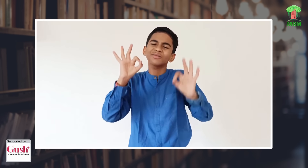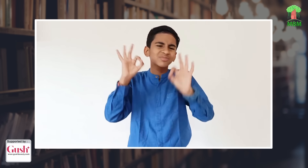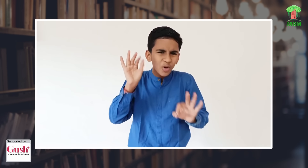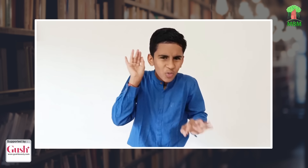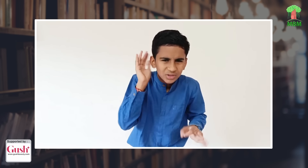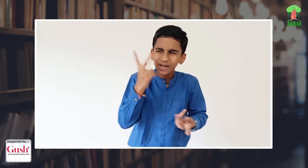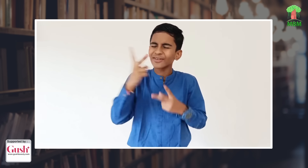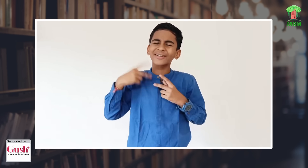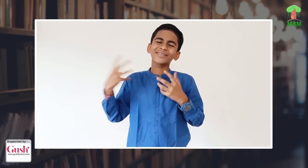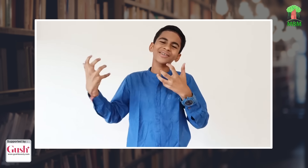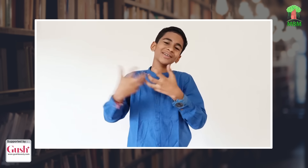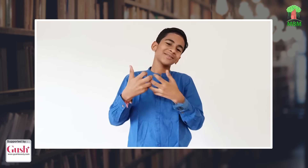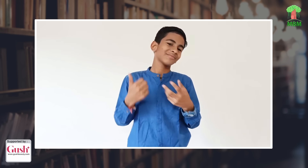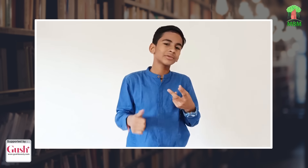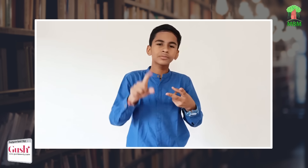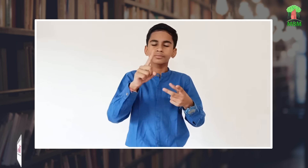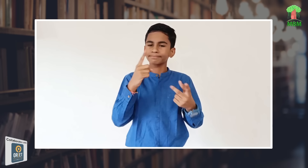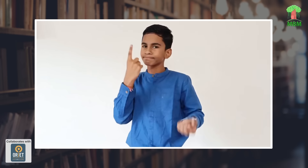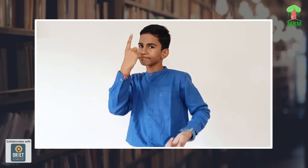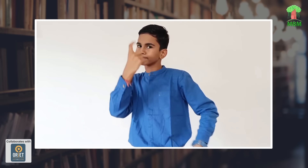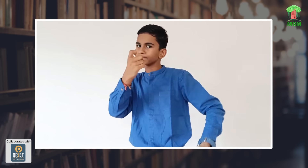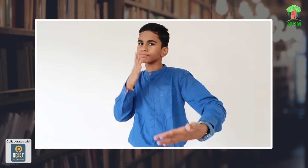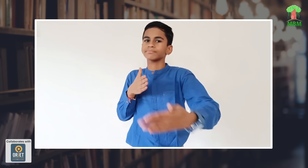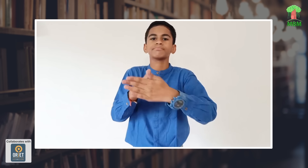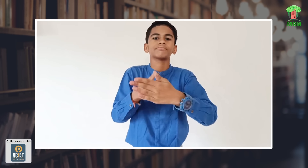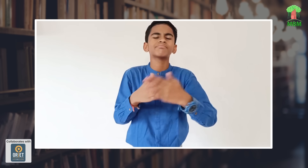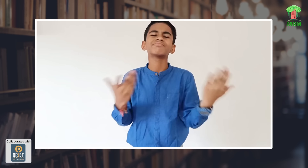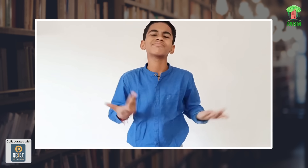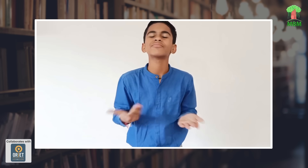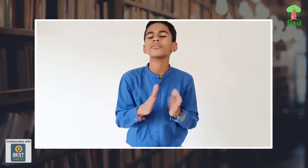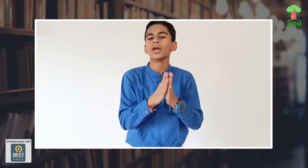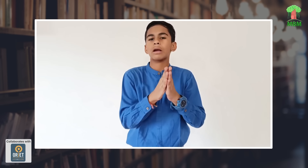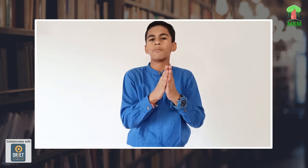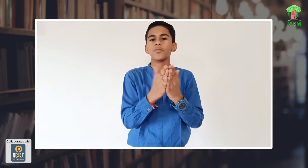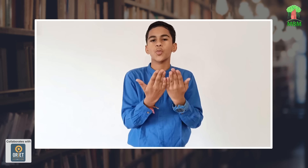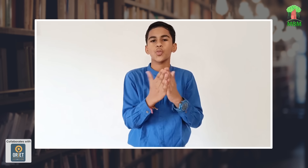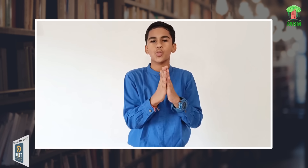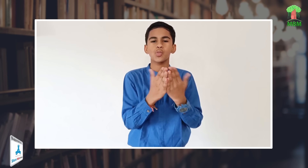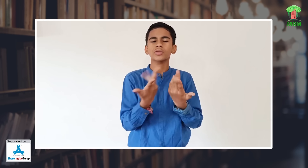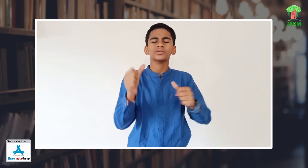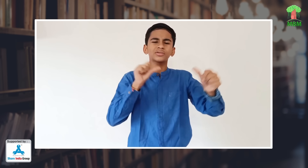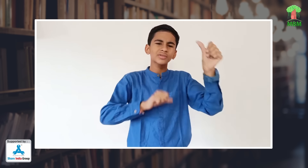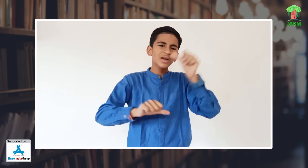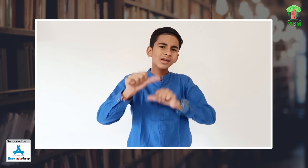सारी चीज़े हैं सारी जानकरी एक दूसरे किसा साजा करते हैं पर एक जो बाद हाती थी किताब पढ़ने की कोई